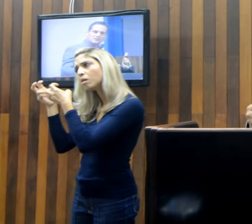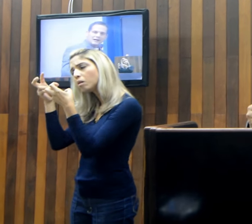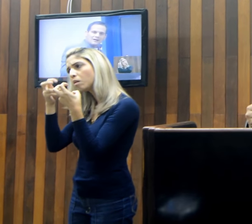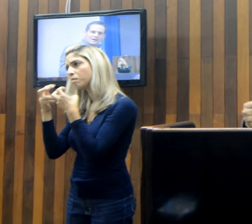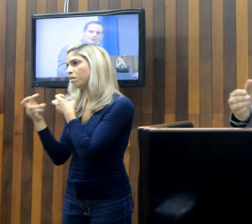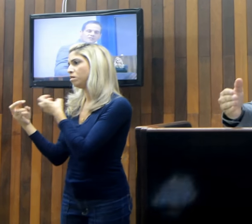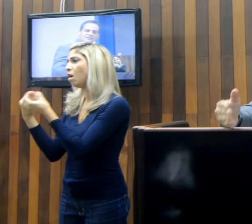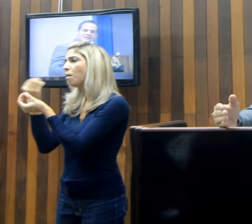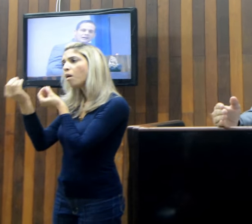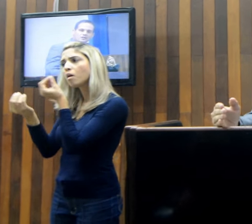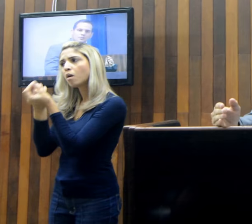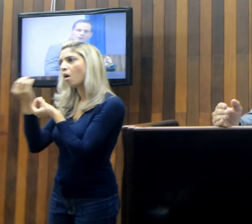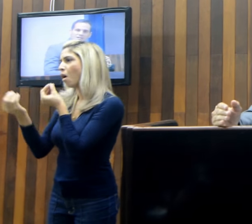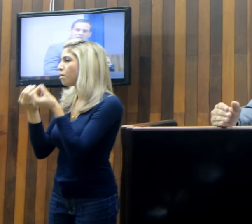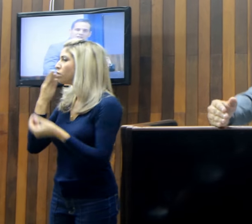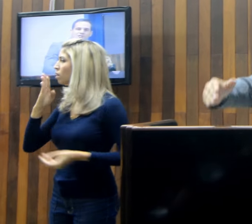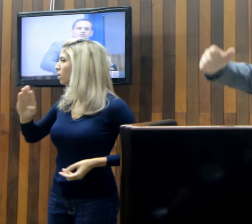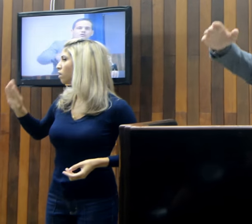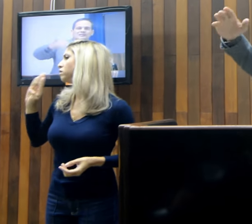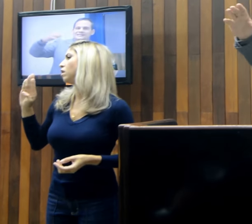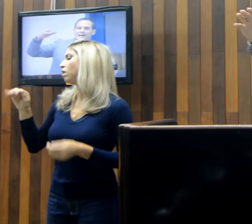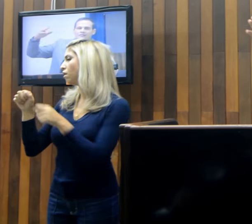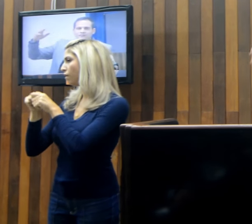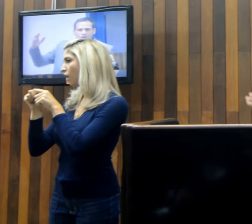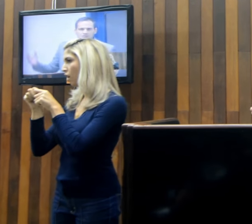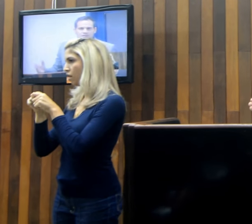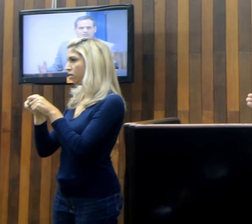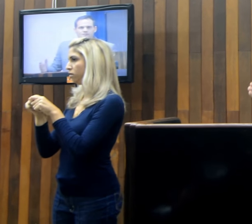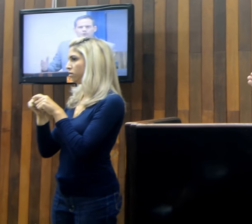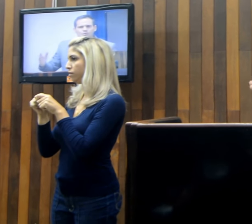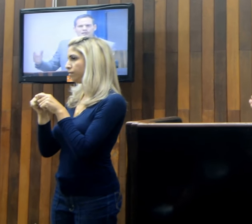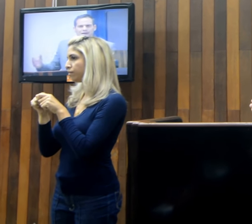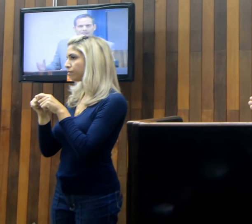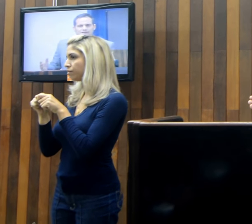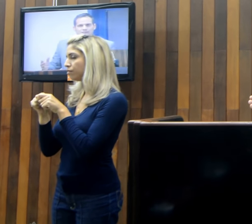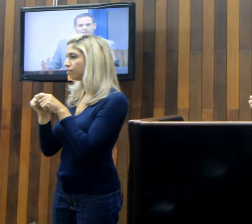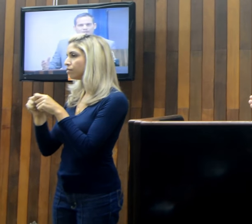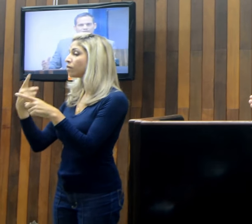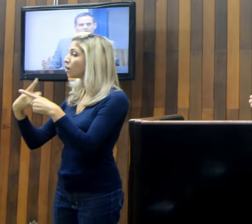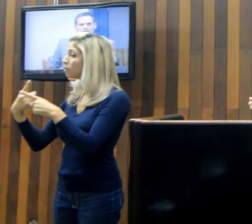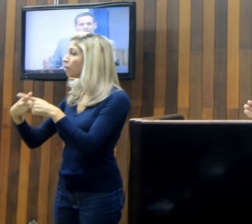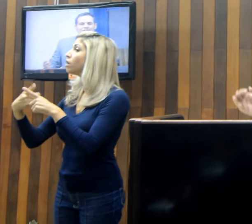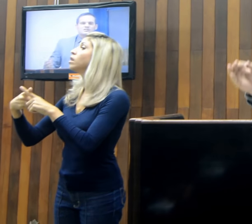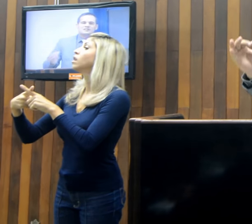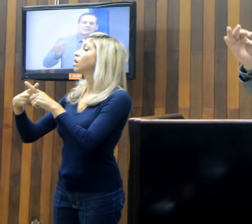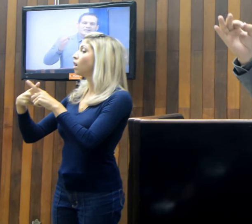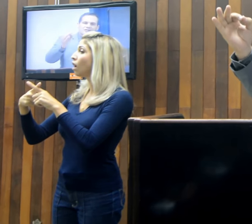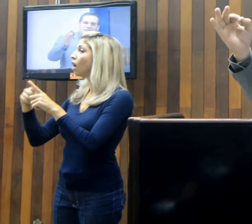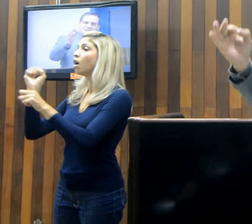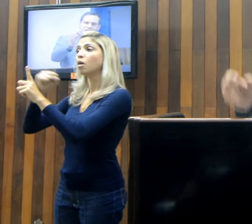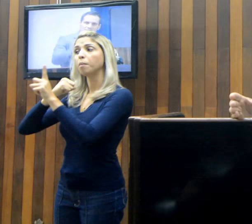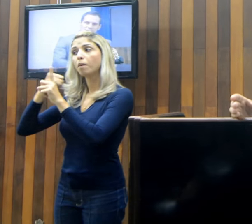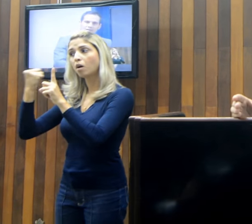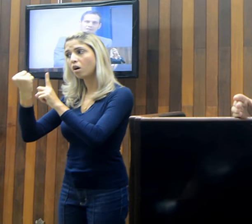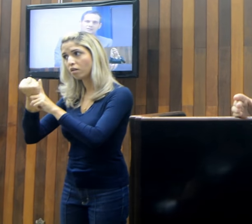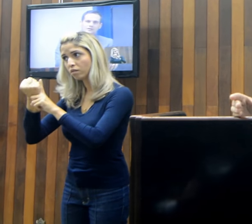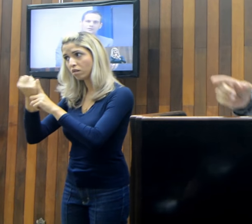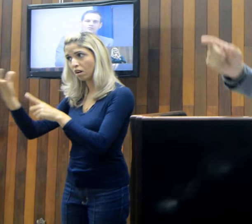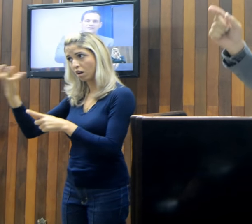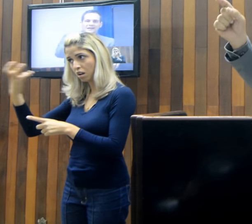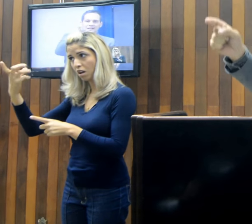comportar, qual vai ser a resposta de toda essa revolta popular. A sociedade vai se vender